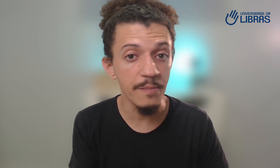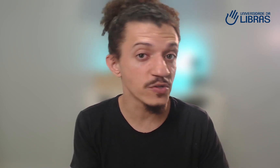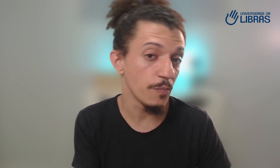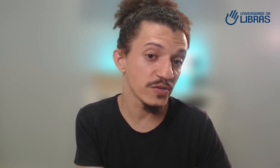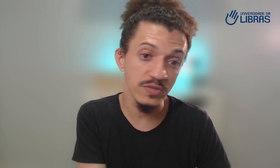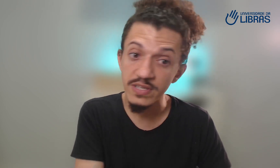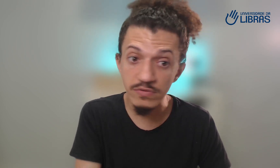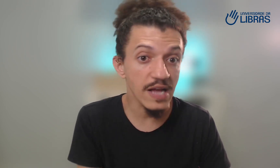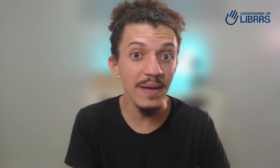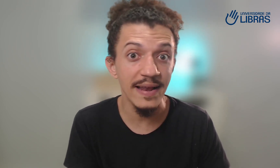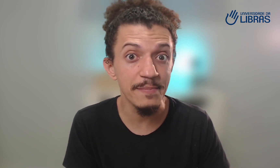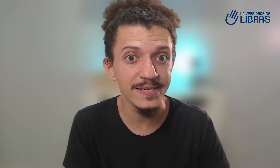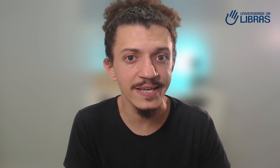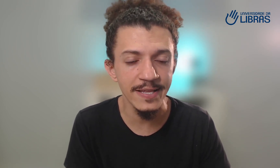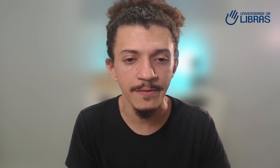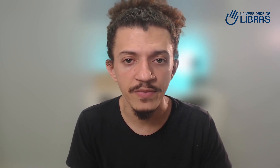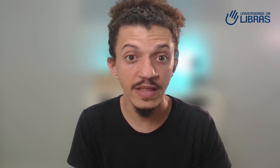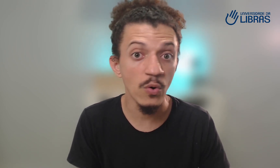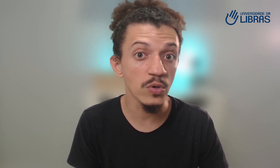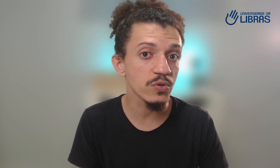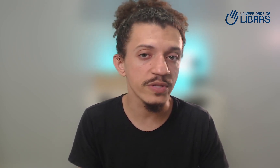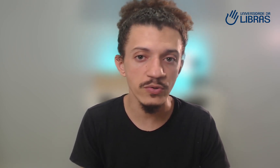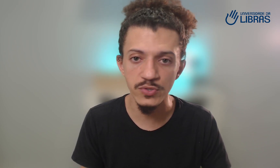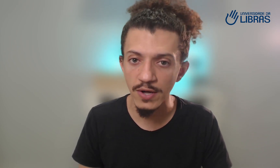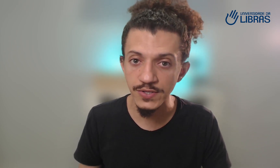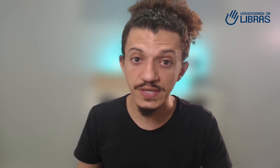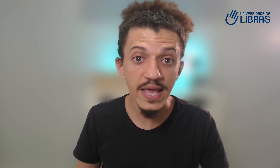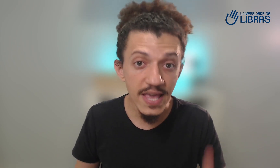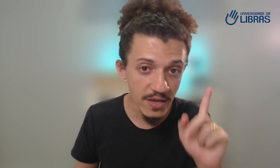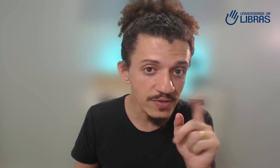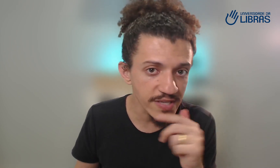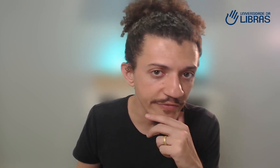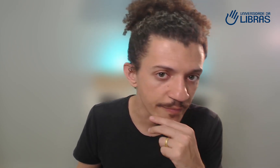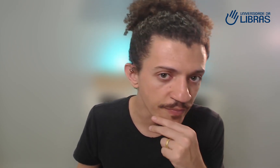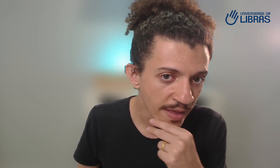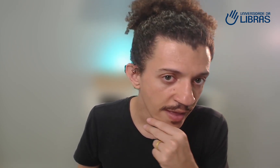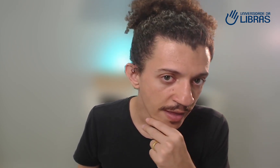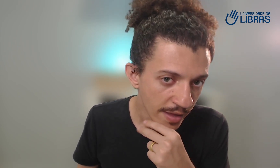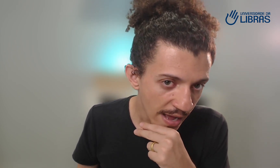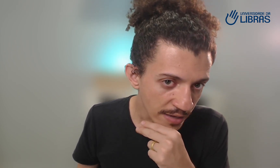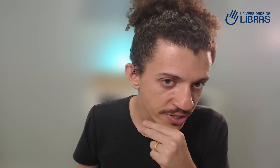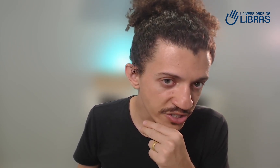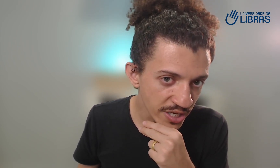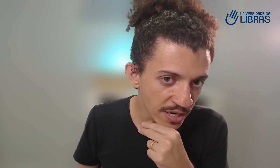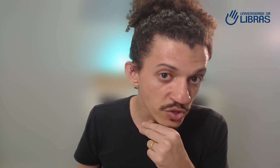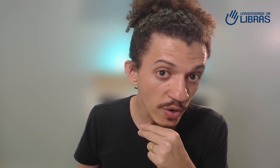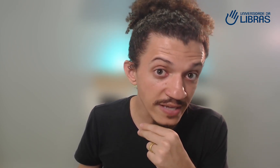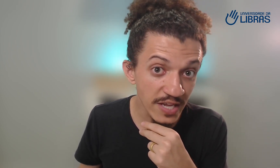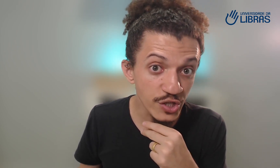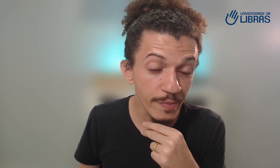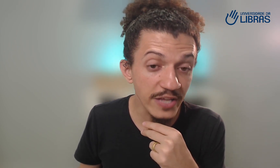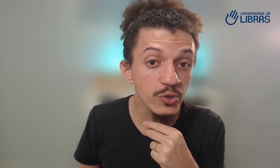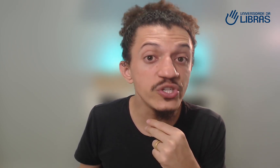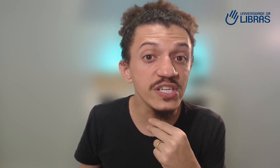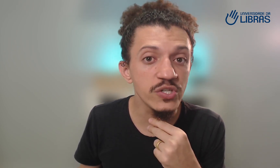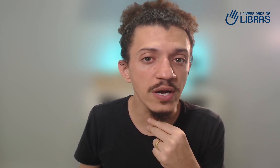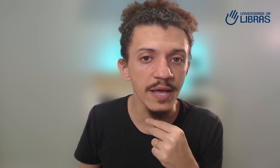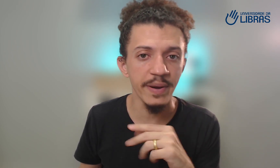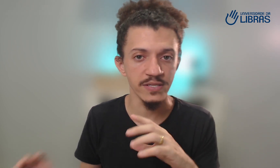Libras ou pessoas que não sabem a Libras ainda tem outros conteúdos nossos inclusive a gente lançou recentemente o Dício Libras